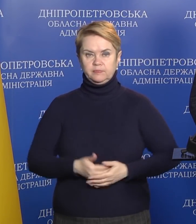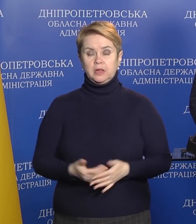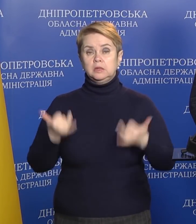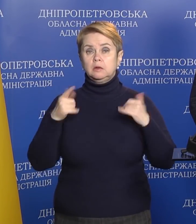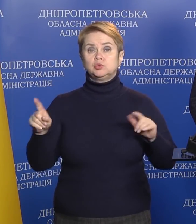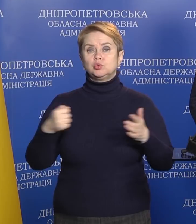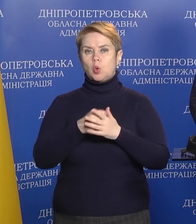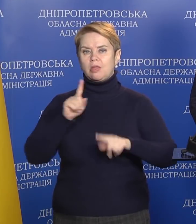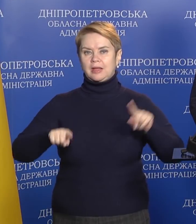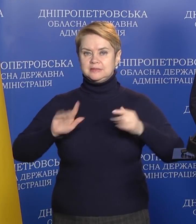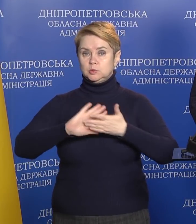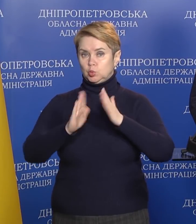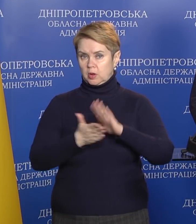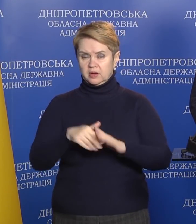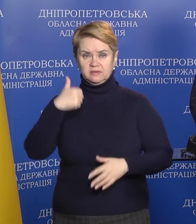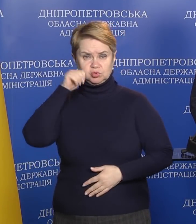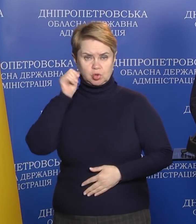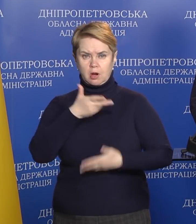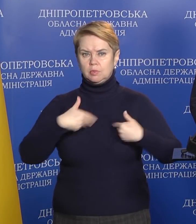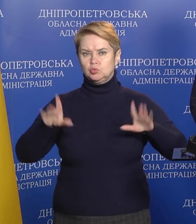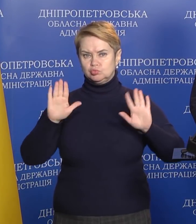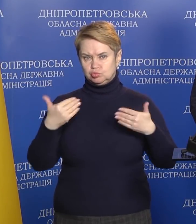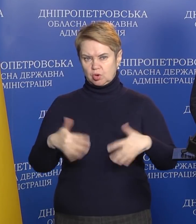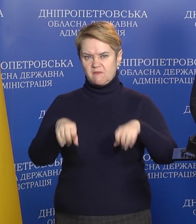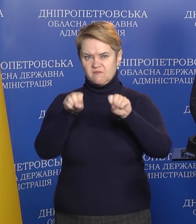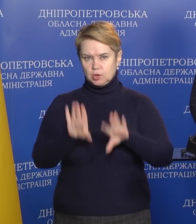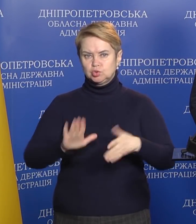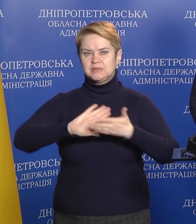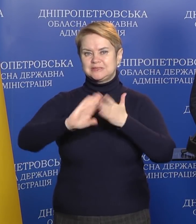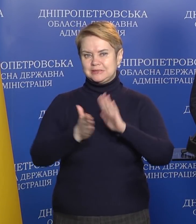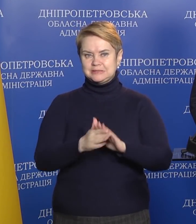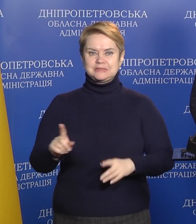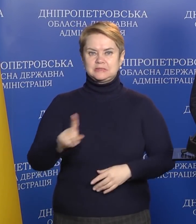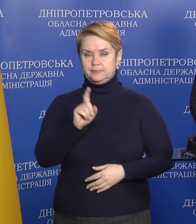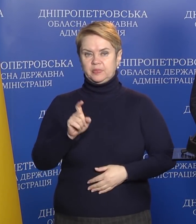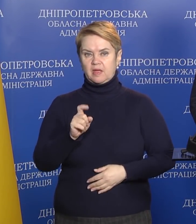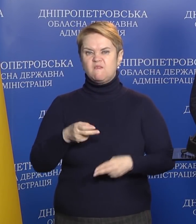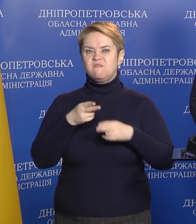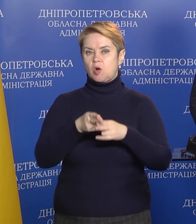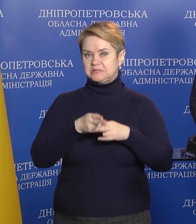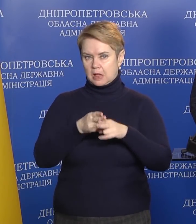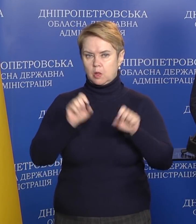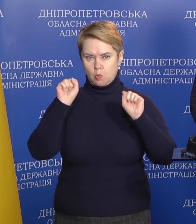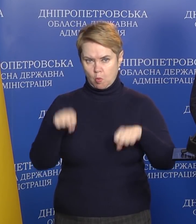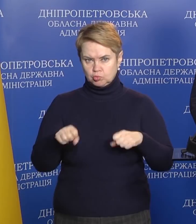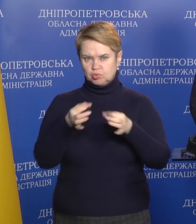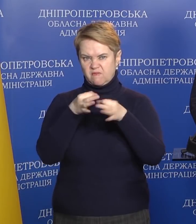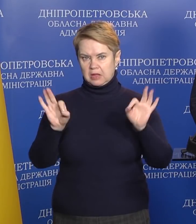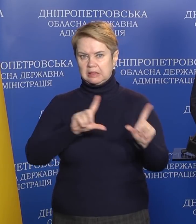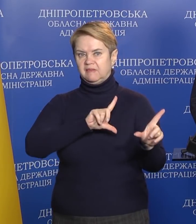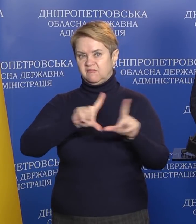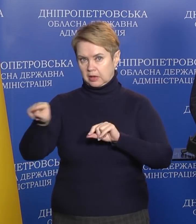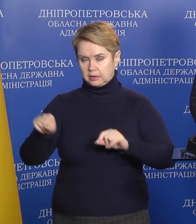Тепер щодо деяких ситуацій. Вчора ми вже вирішили ситуацію з вокзалом, можна вільно